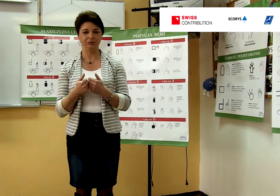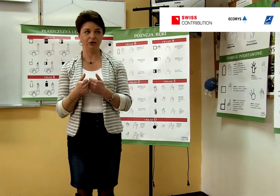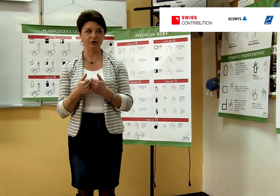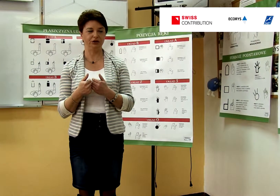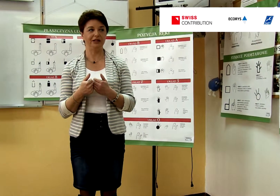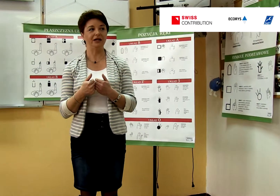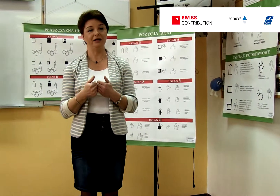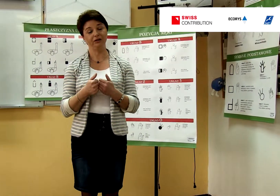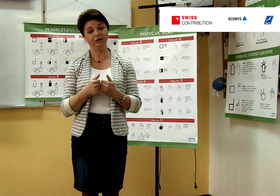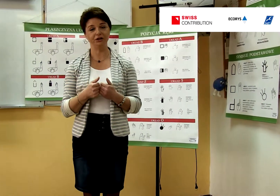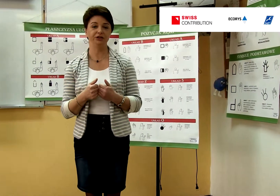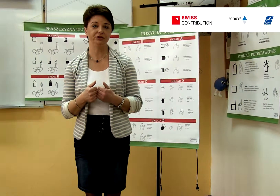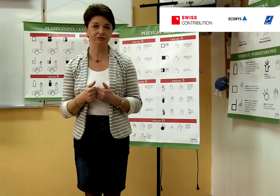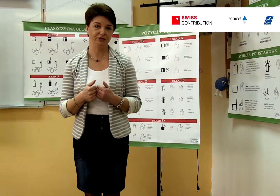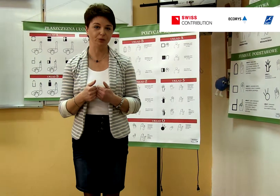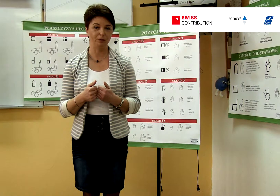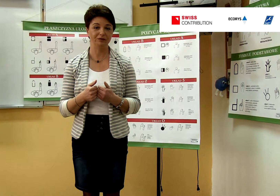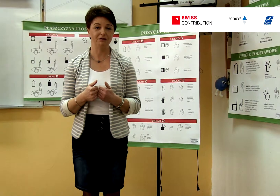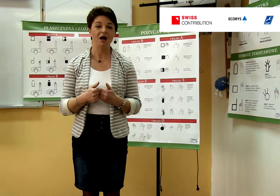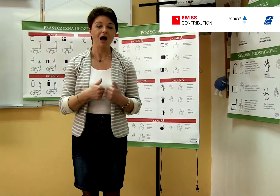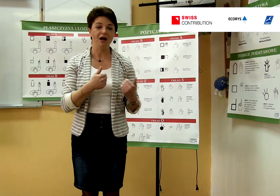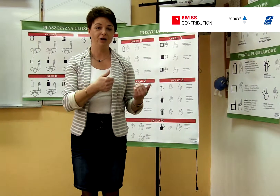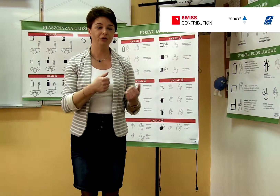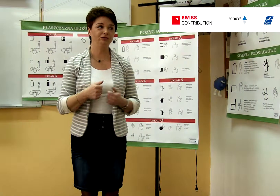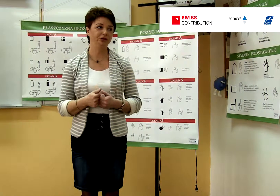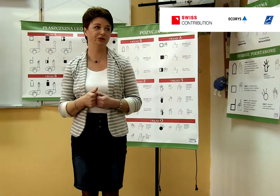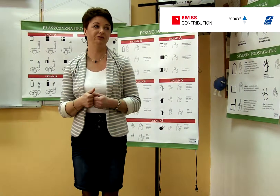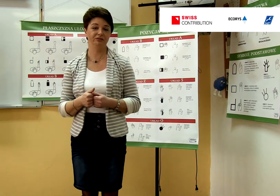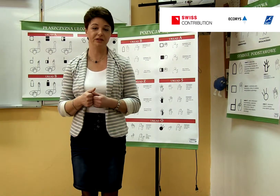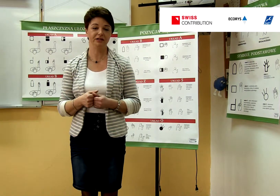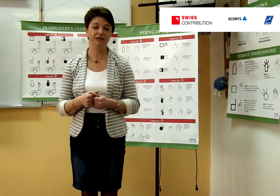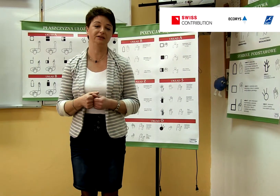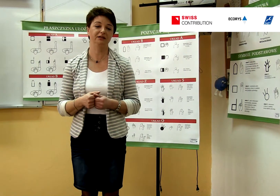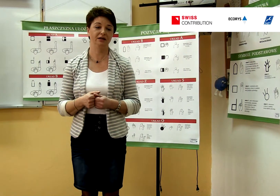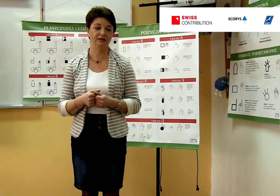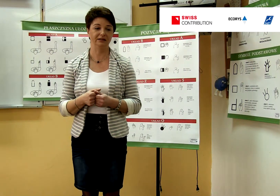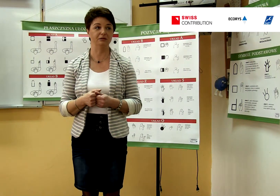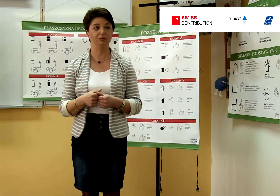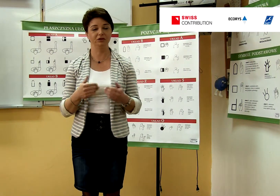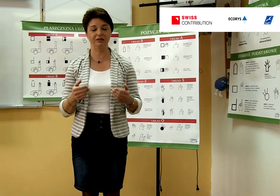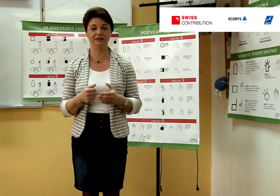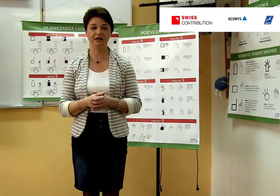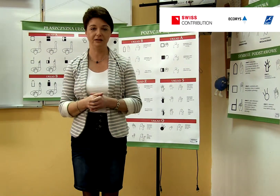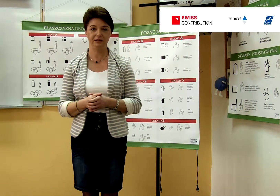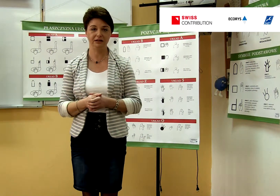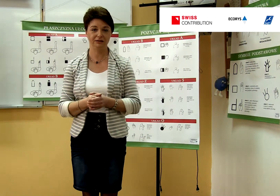może odczytać, ale niekoniecznie tylko w języku polskim, ale również w innych językach tak samo. Ponieważ cywriting jest,